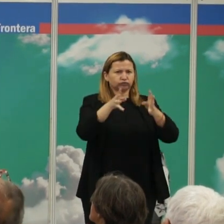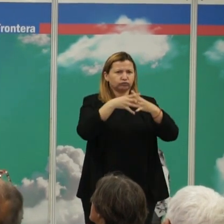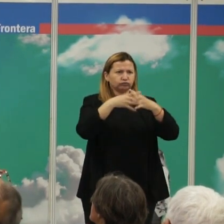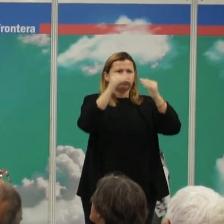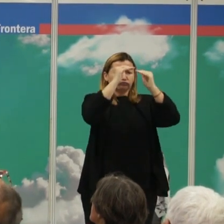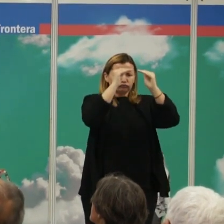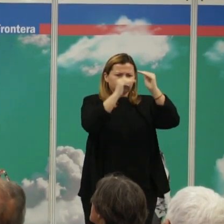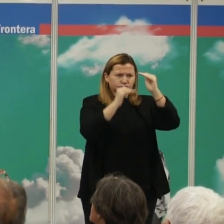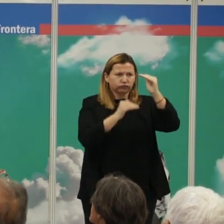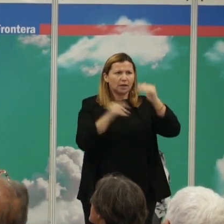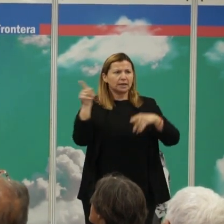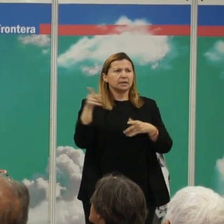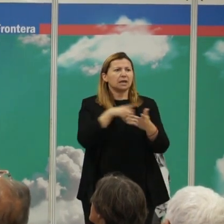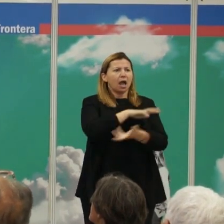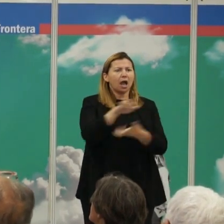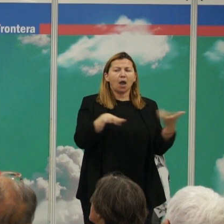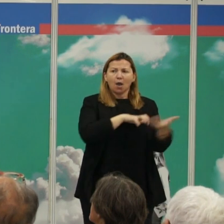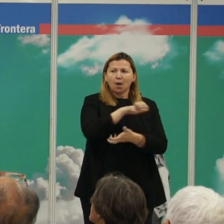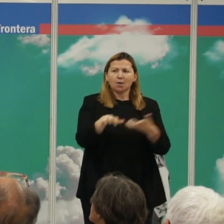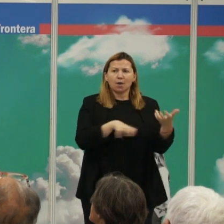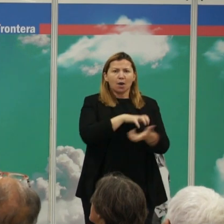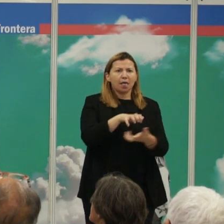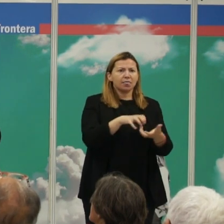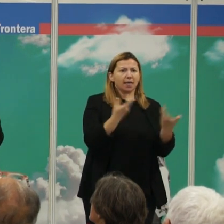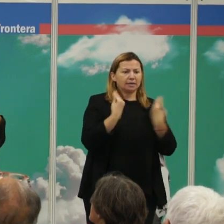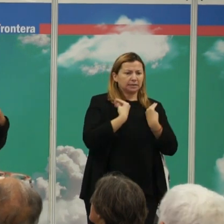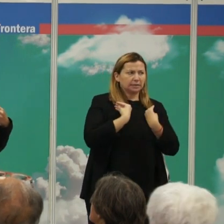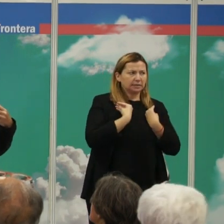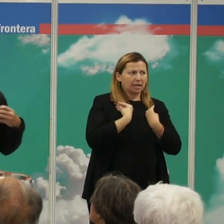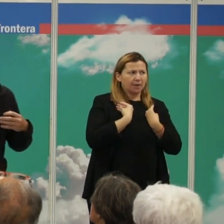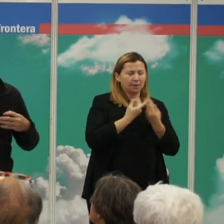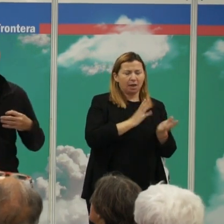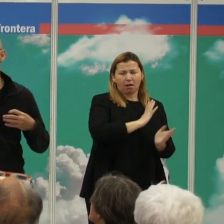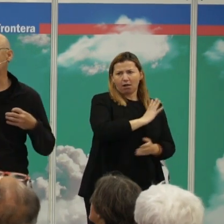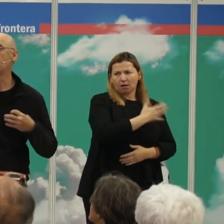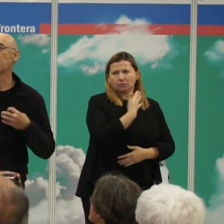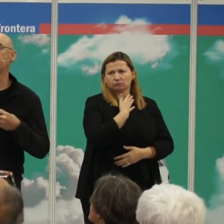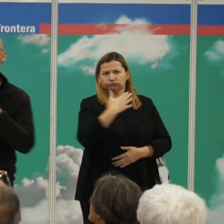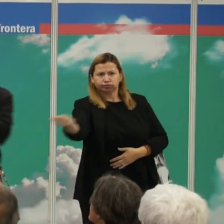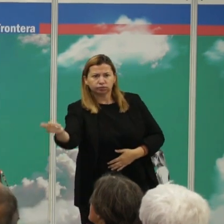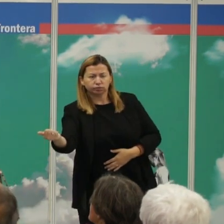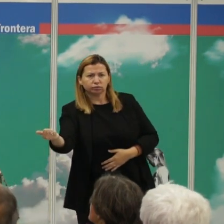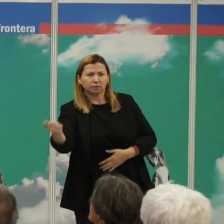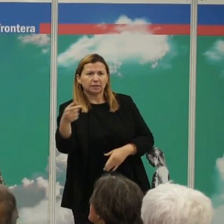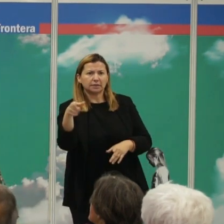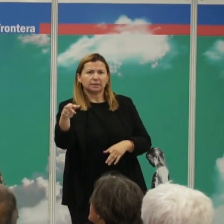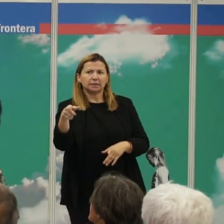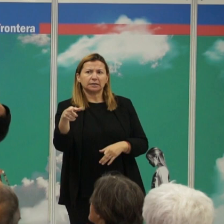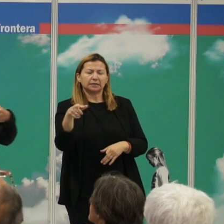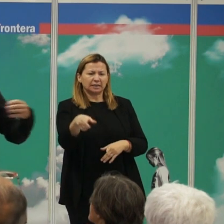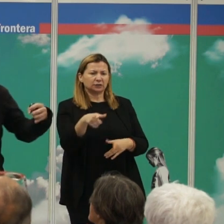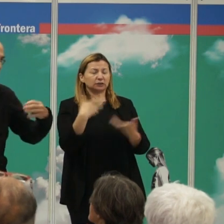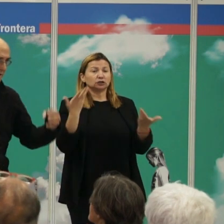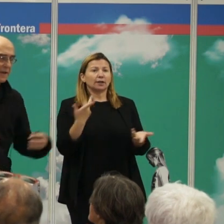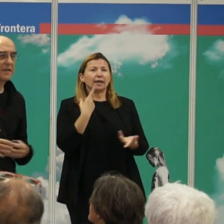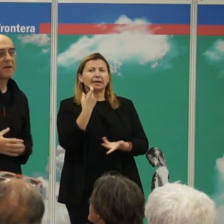esa violencia porque los seres humanos escapan de esa vida, y de esa vida miserable, y lo que hace es que proyectan esa violencia en una serie